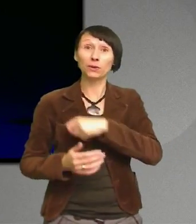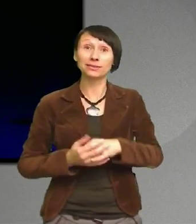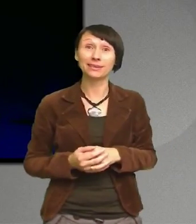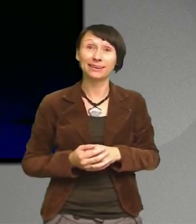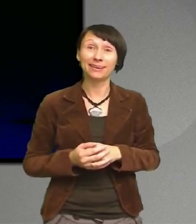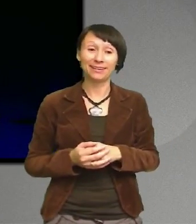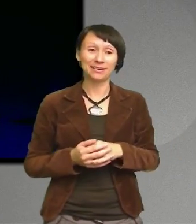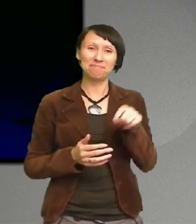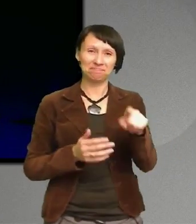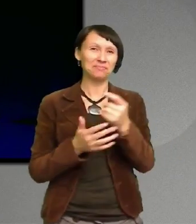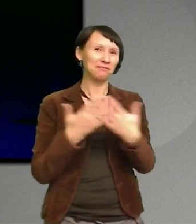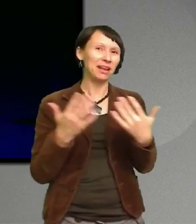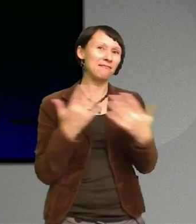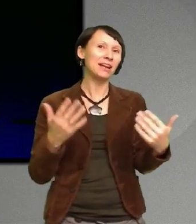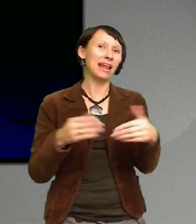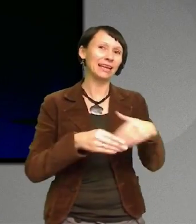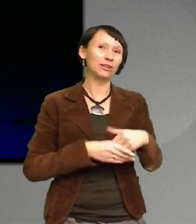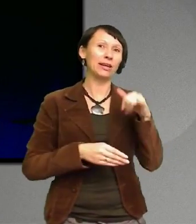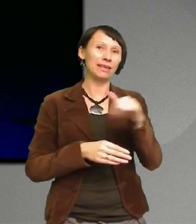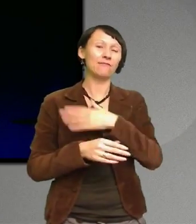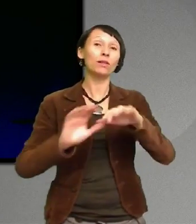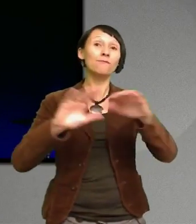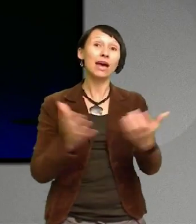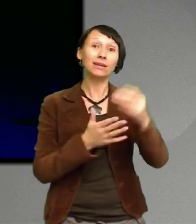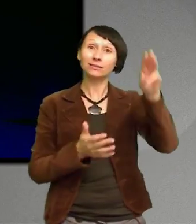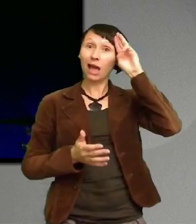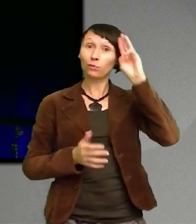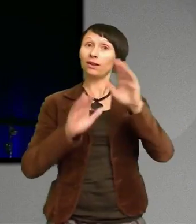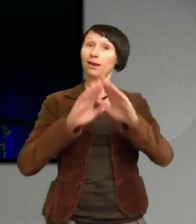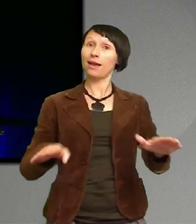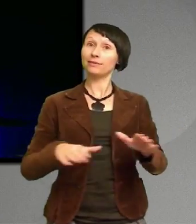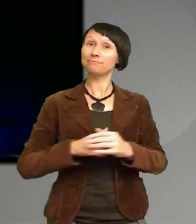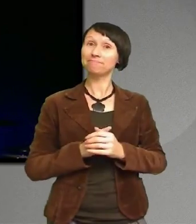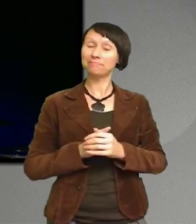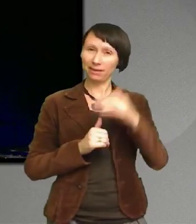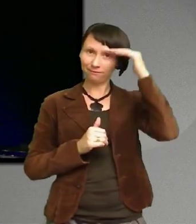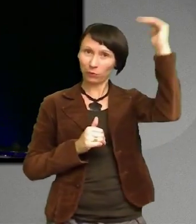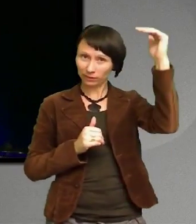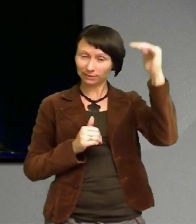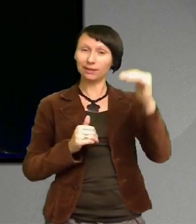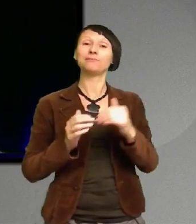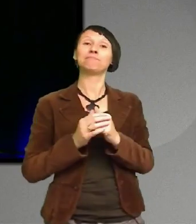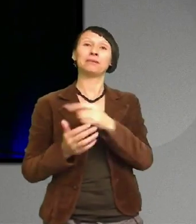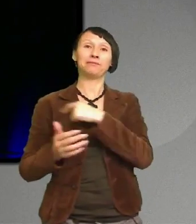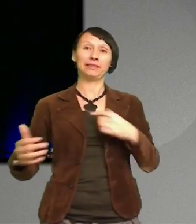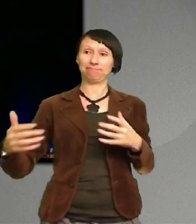sommarens världscoutläger Tillsammans med de vuxna på lägret bildade vi en stad på närmare 40